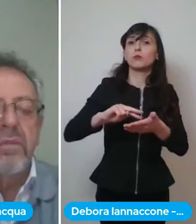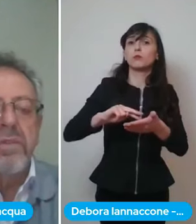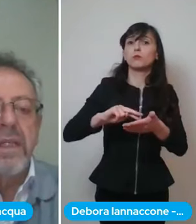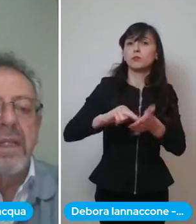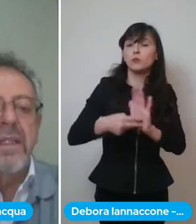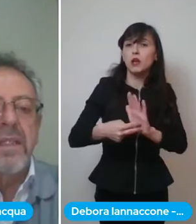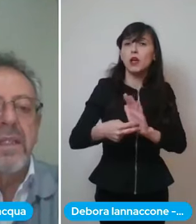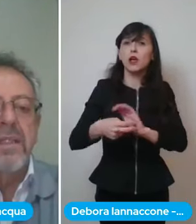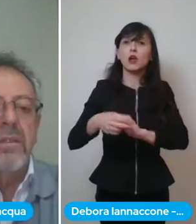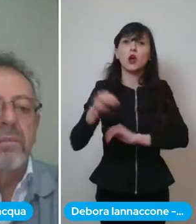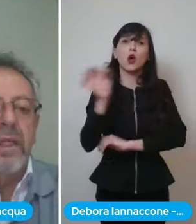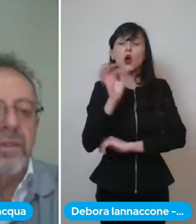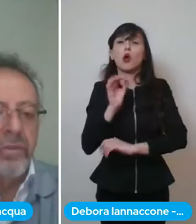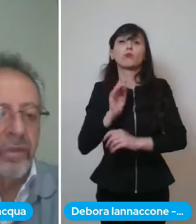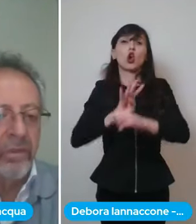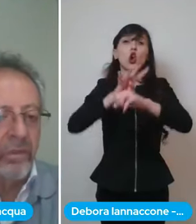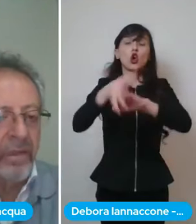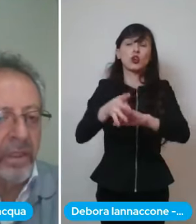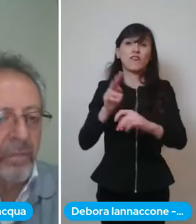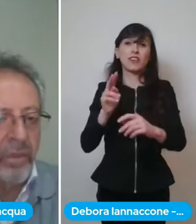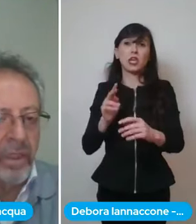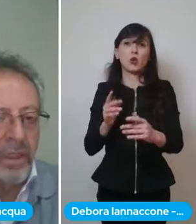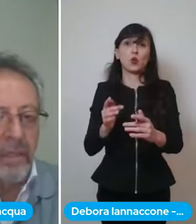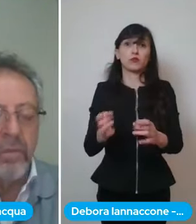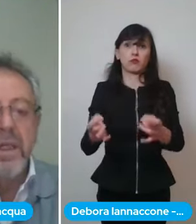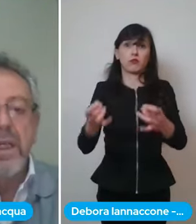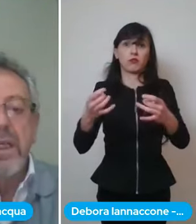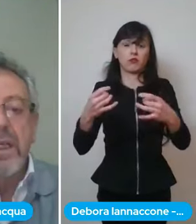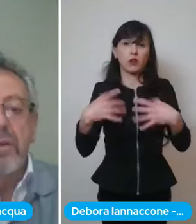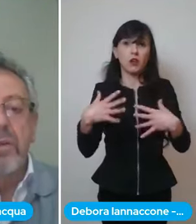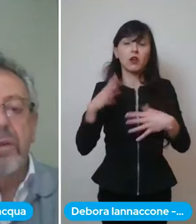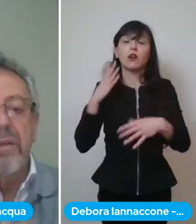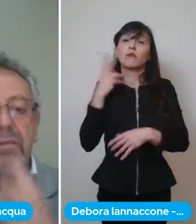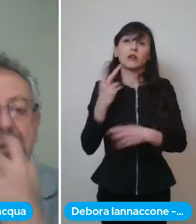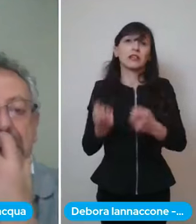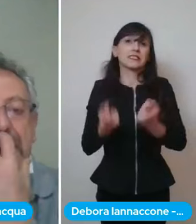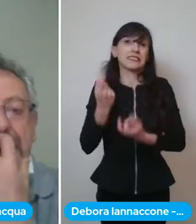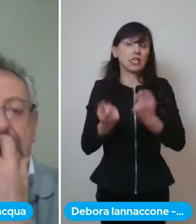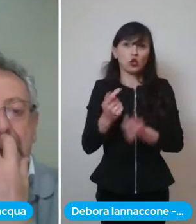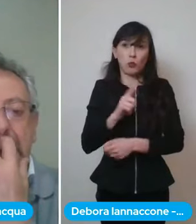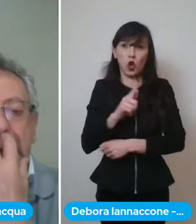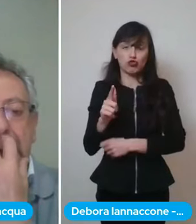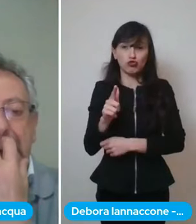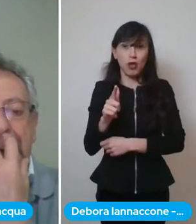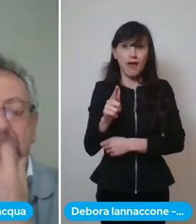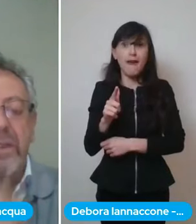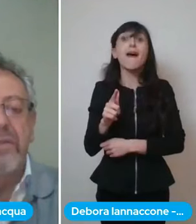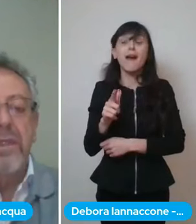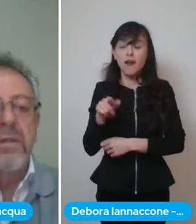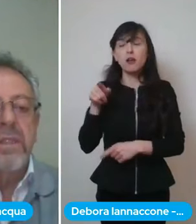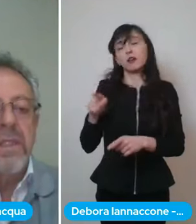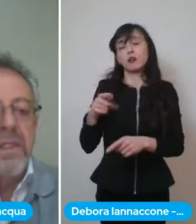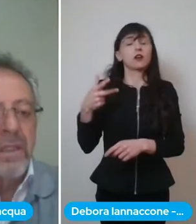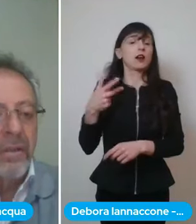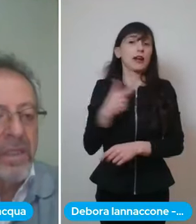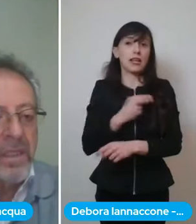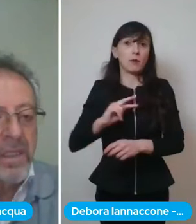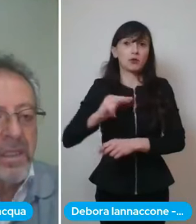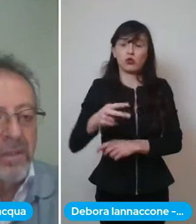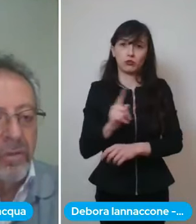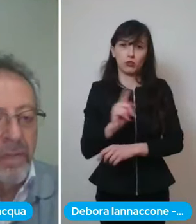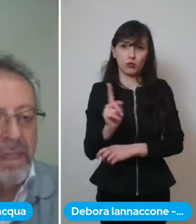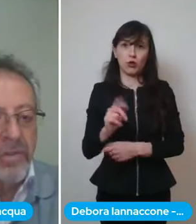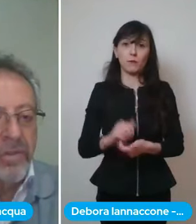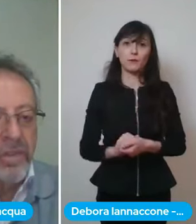il virus e anche se asintomatici non devono fare più richiamo coloro che invece che hanno avuto il contatto con il virus sia siano